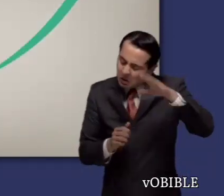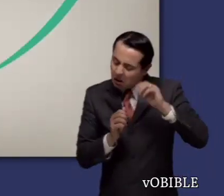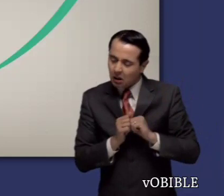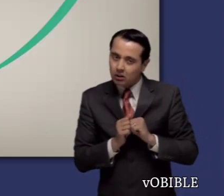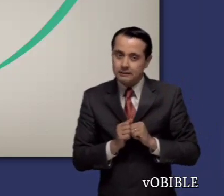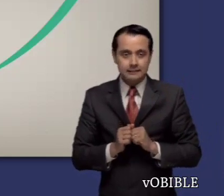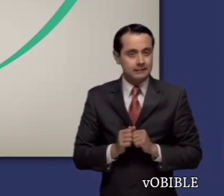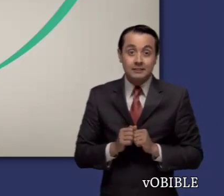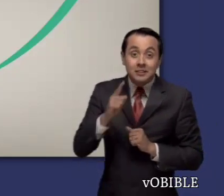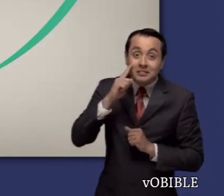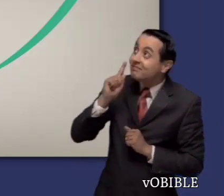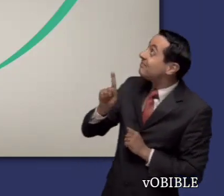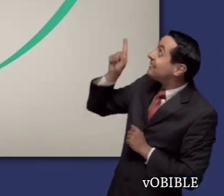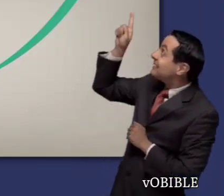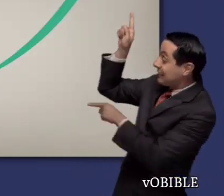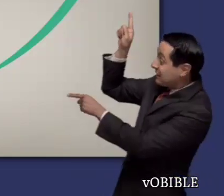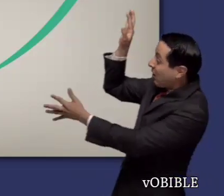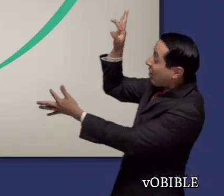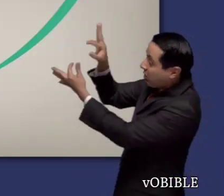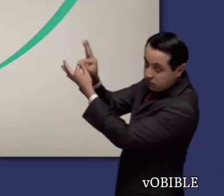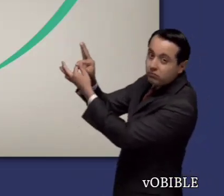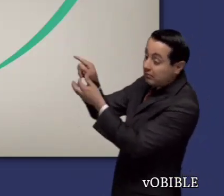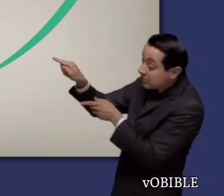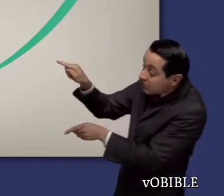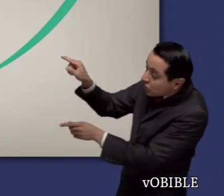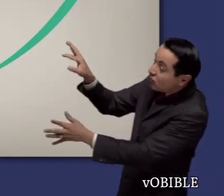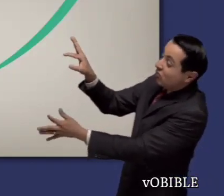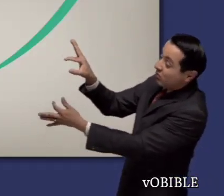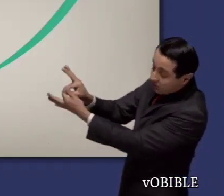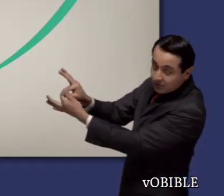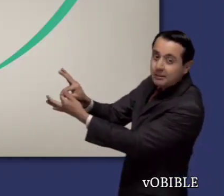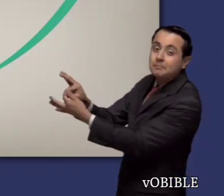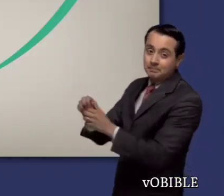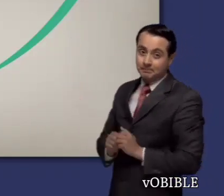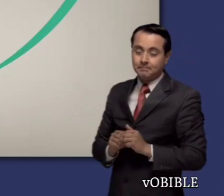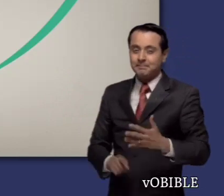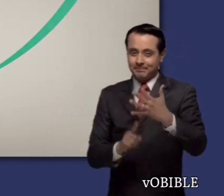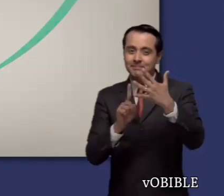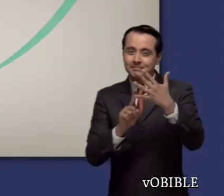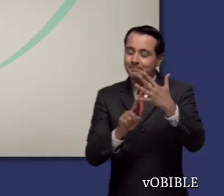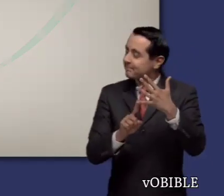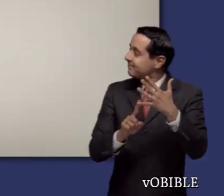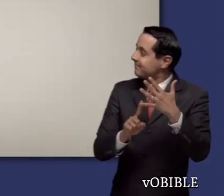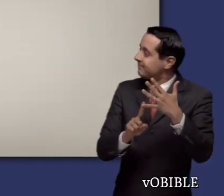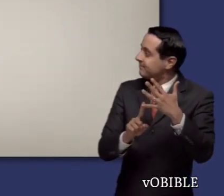la protección de Asiria en vez de buscar a Jehová, y el reino de Israel acudió a Egipto.